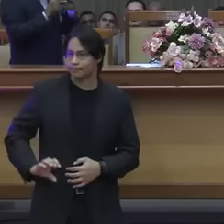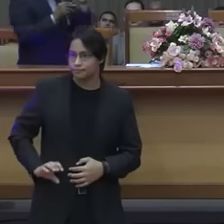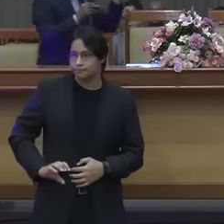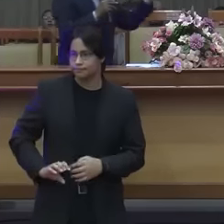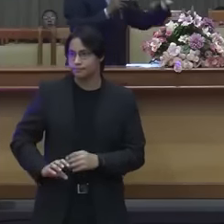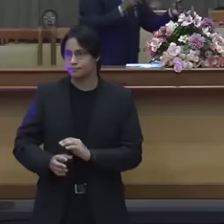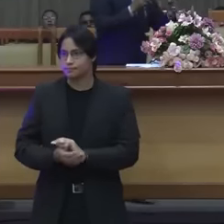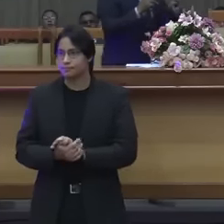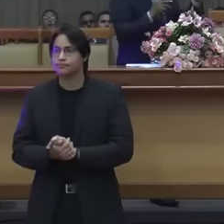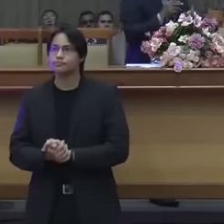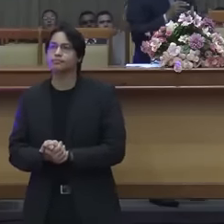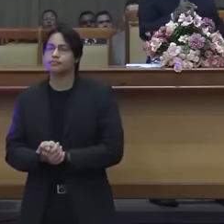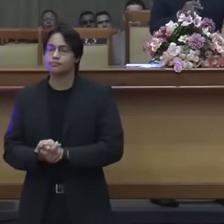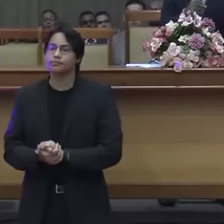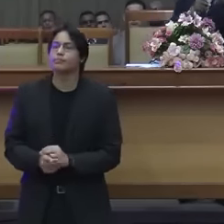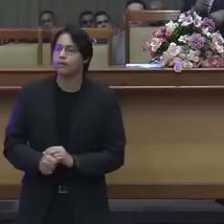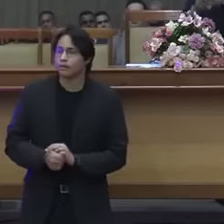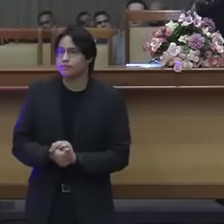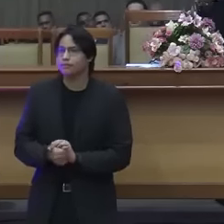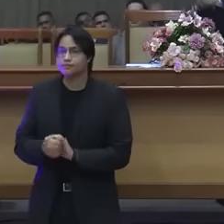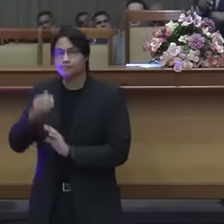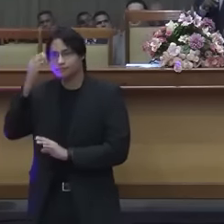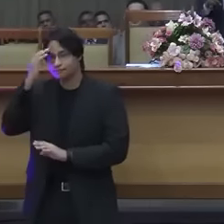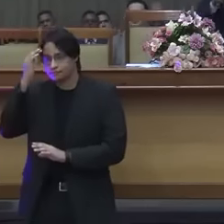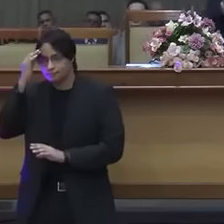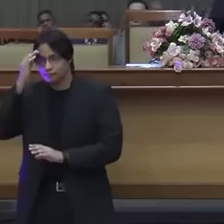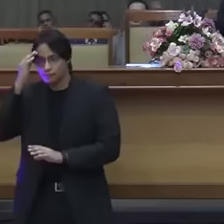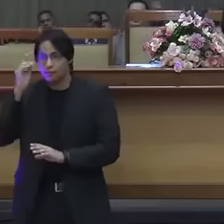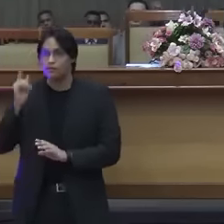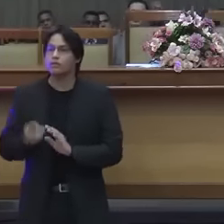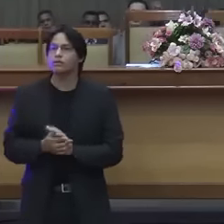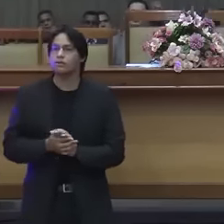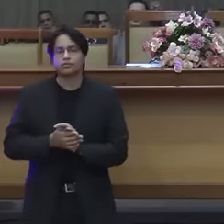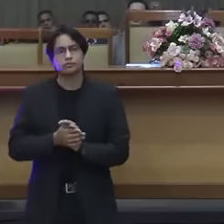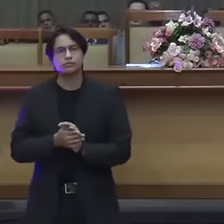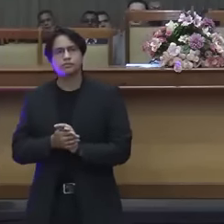Ele vai interpretar tudo baseado no Velho Testamento.